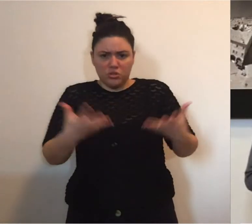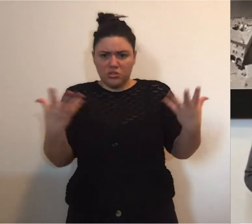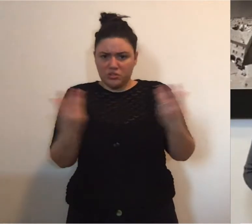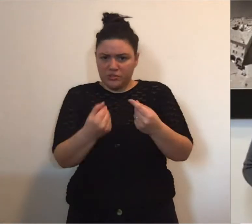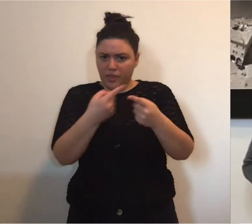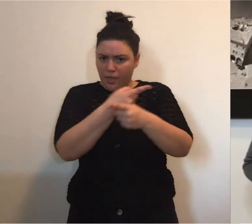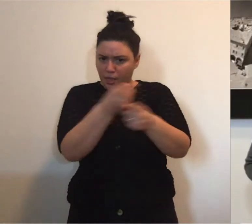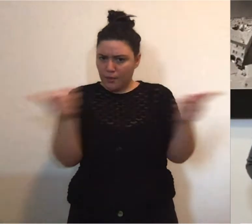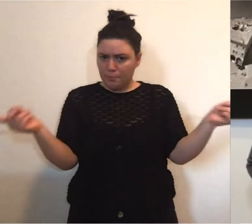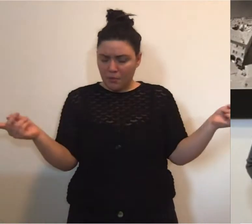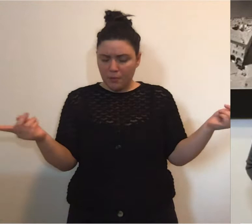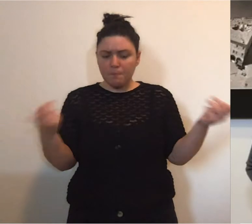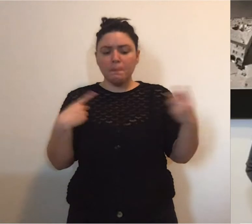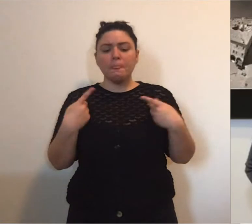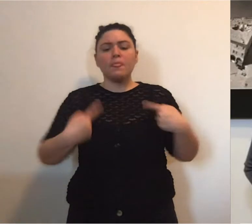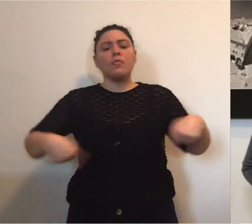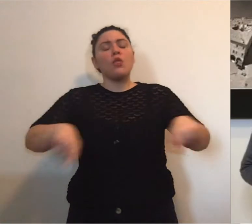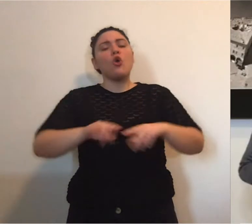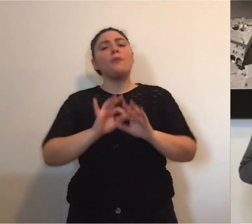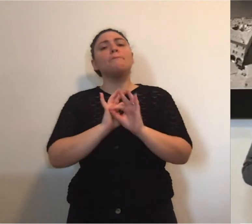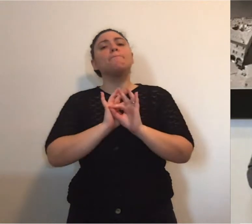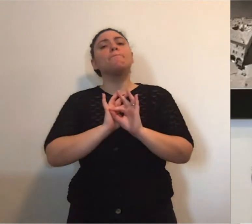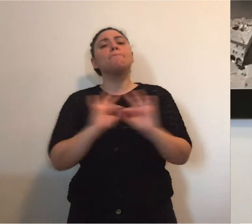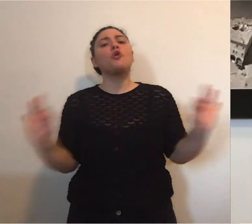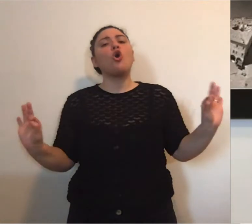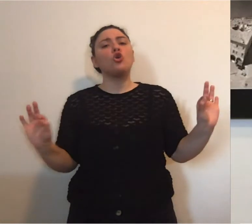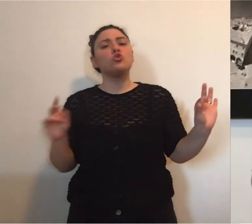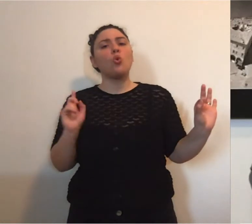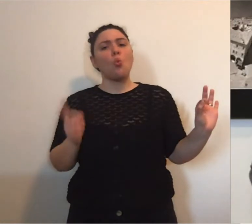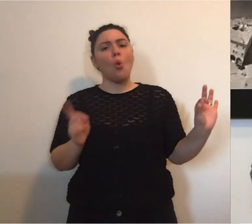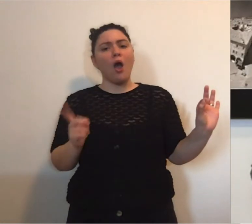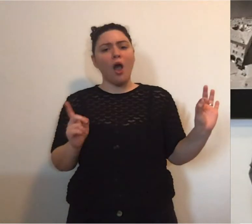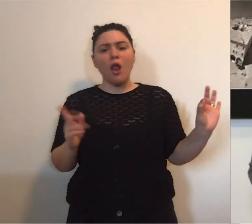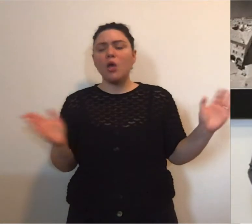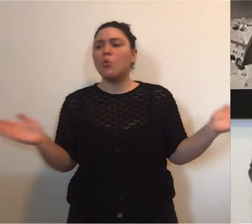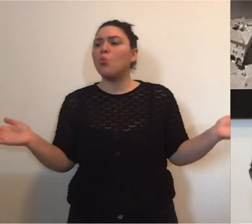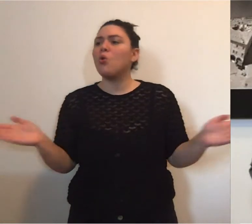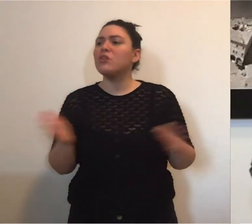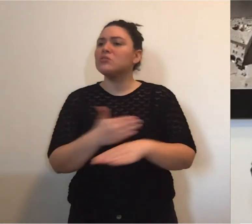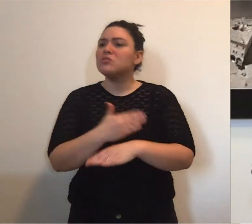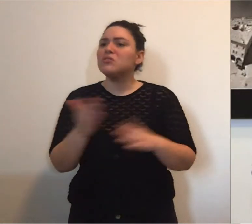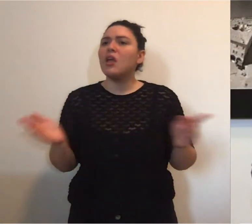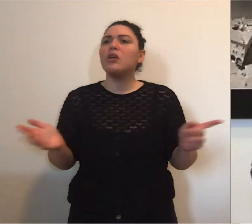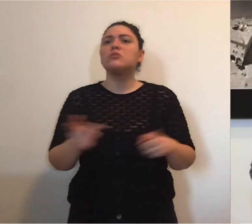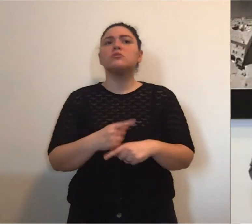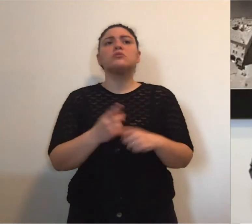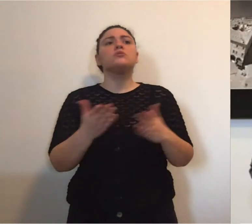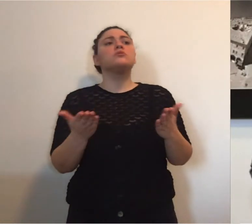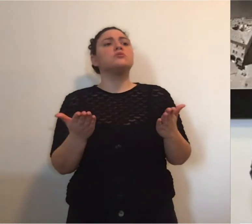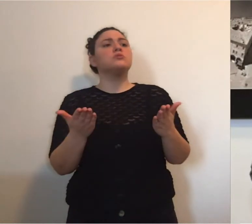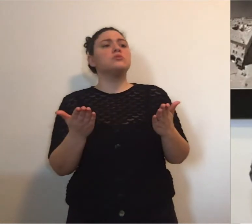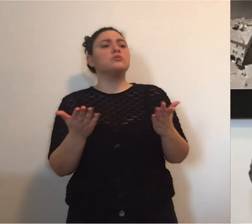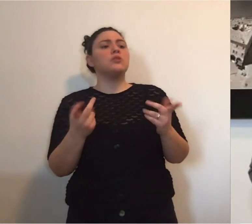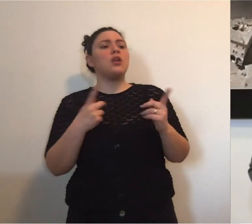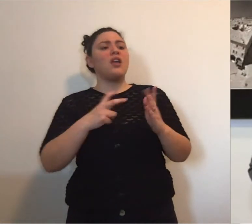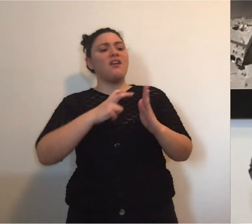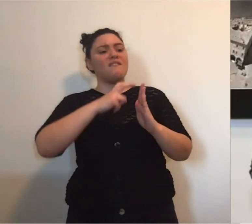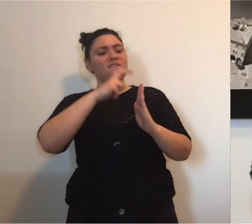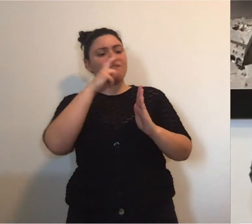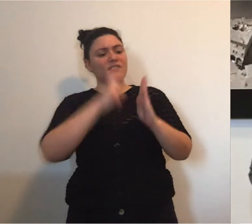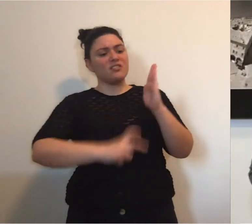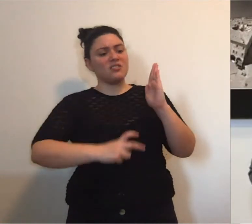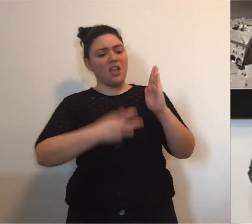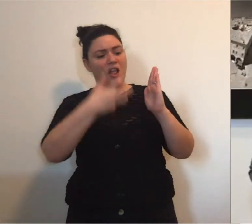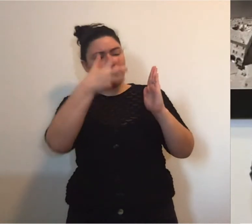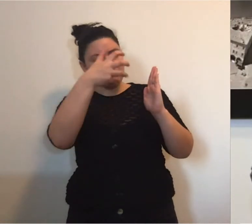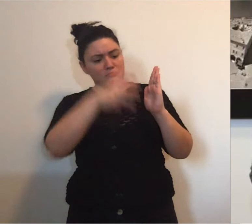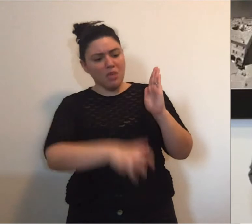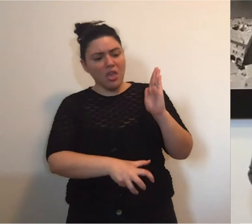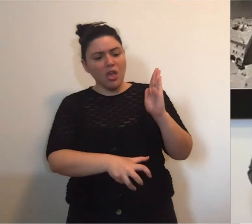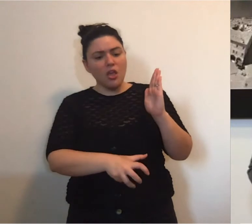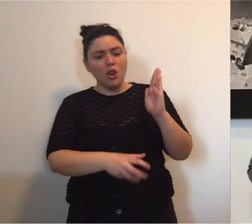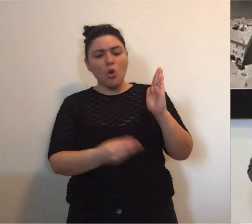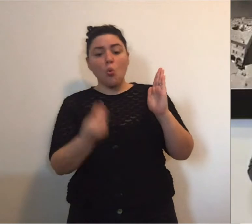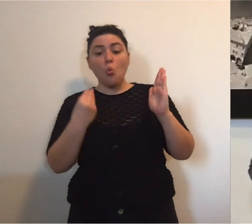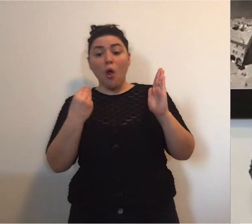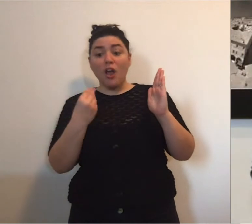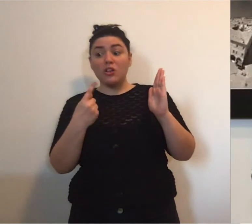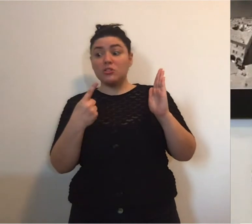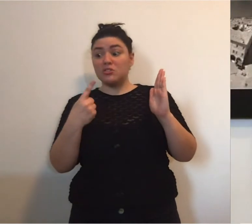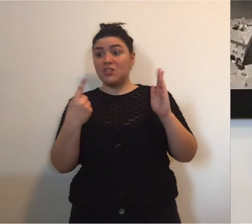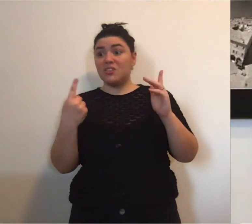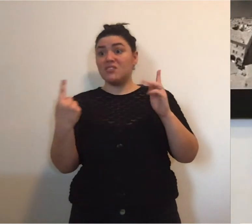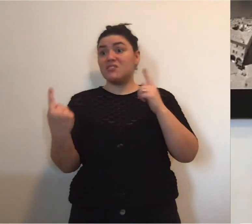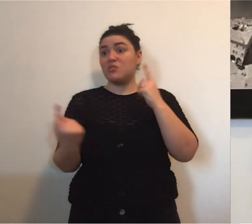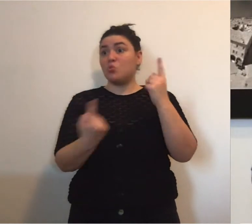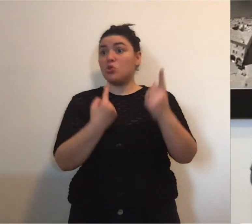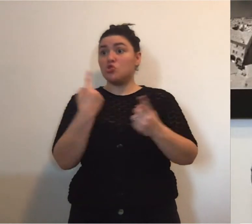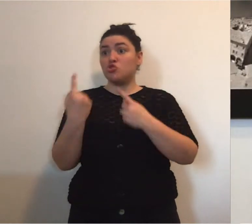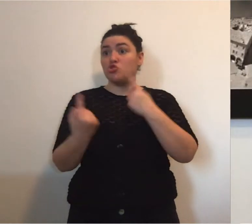anche ieri sera, lo faccio anche stasera dinanzi a voi, pronti a cogliere qualsiasi livello di